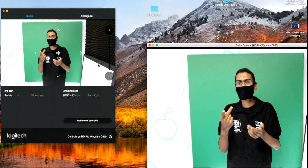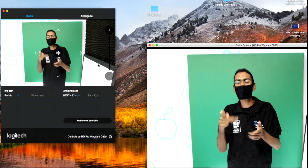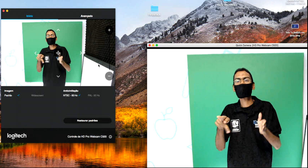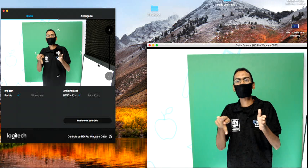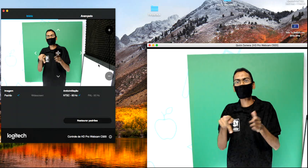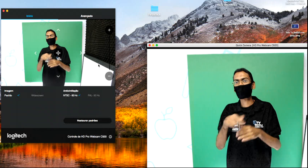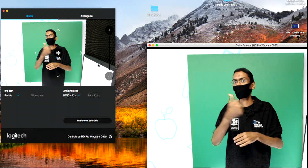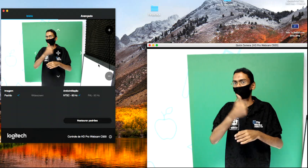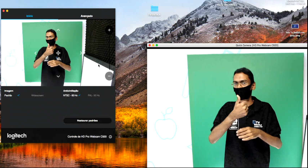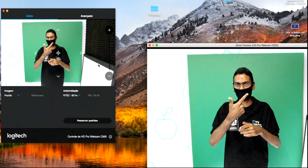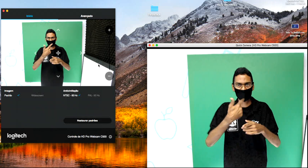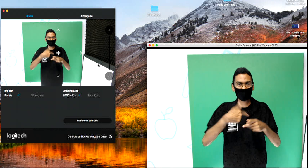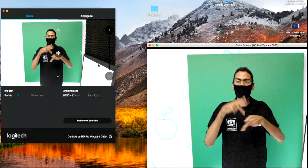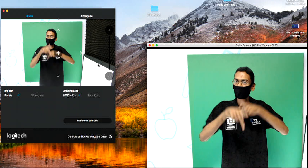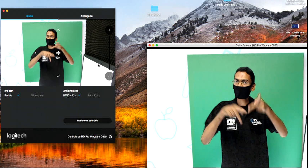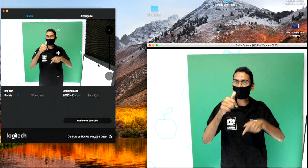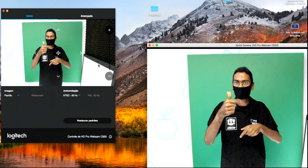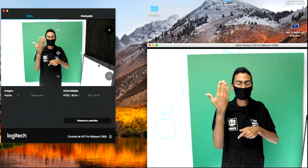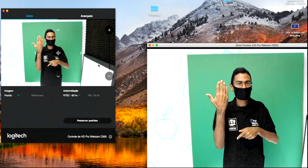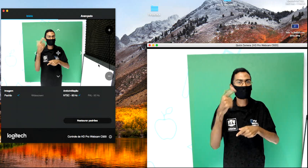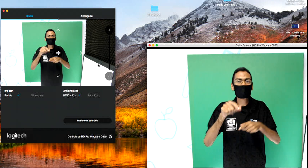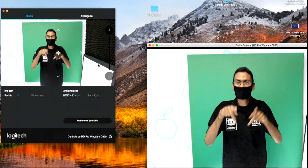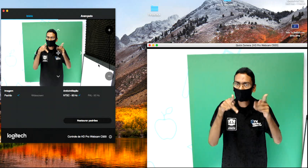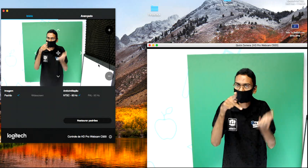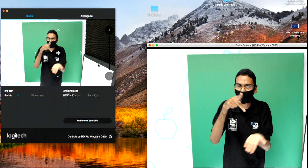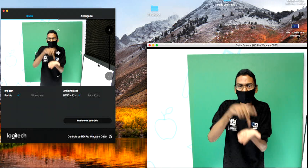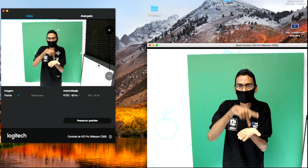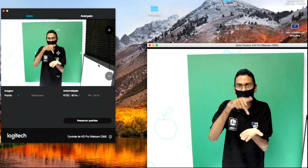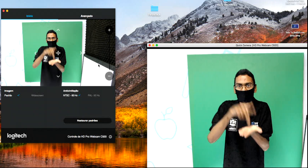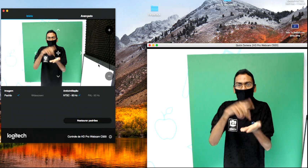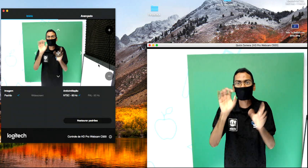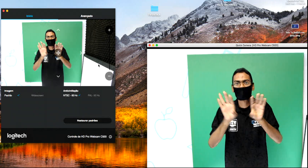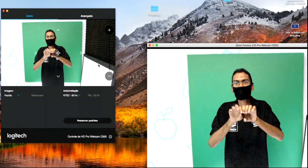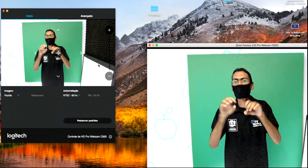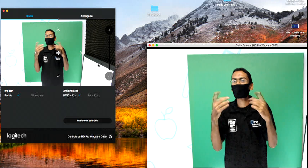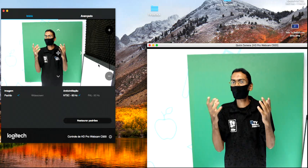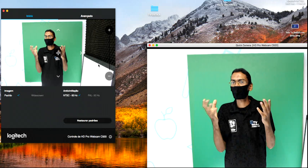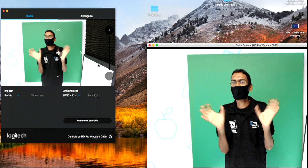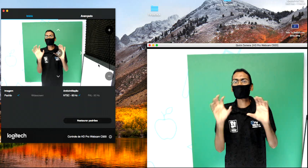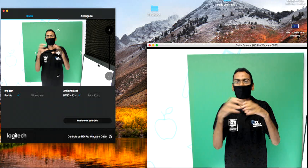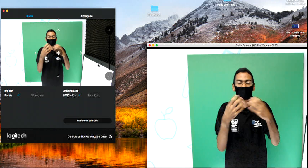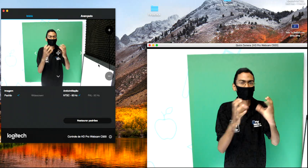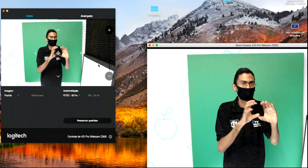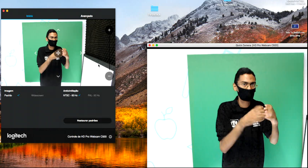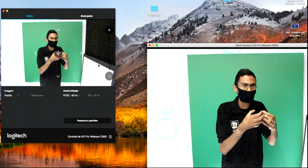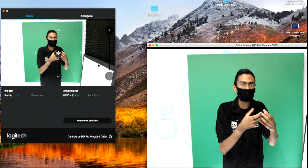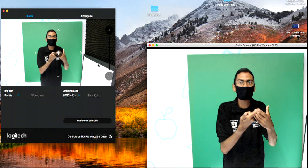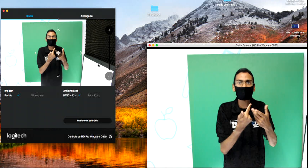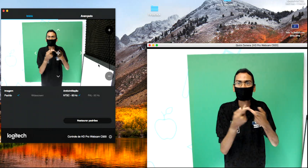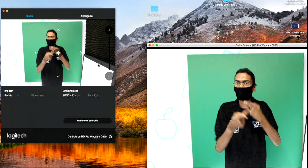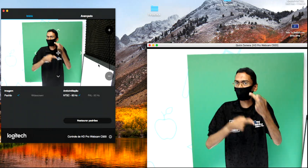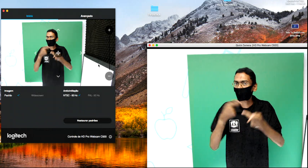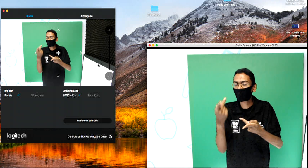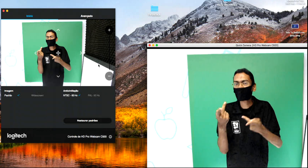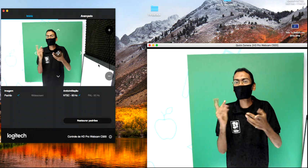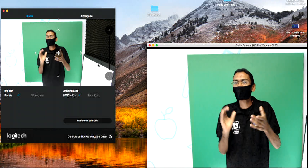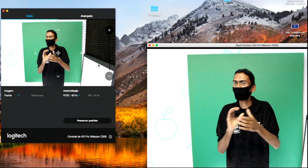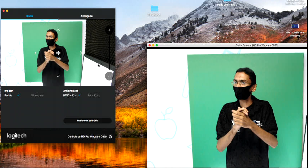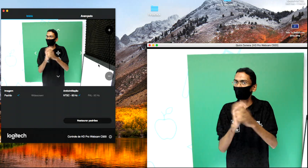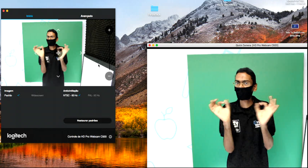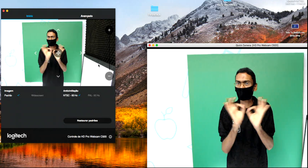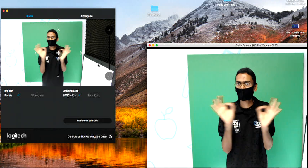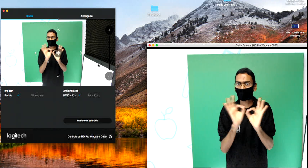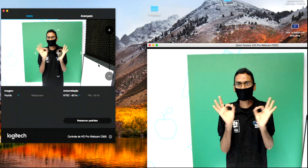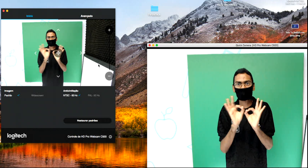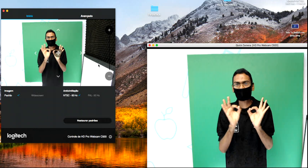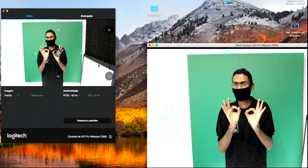definido quanto às intencionalidades das uniões, pois, quando se tratava de casamento, ninguém pensava em